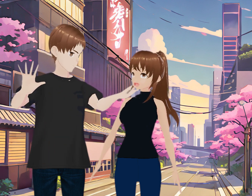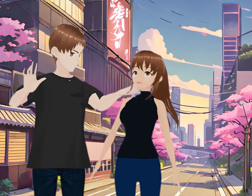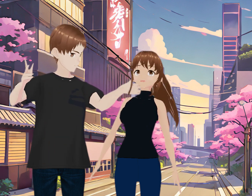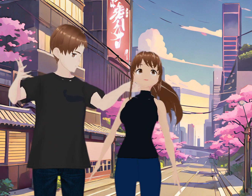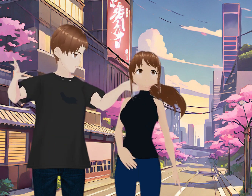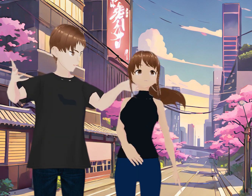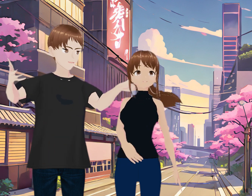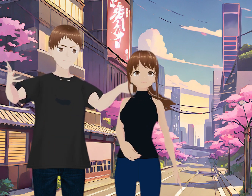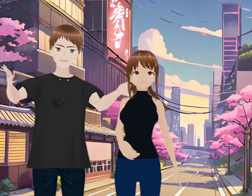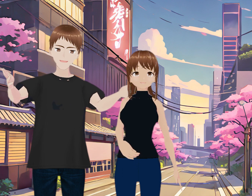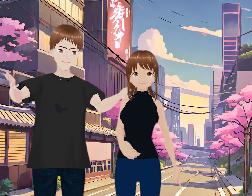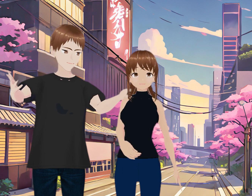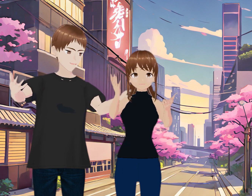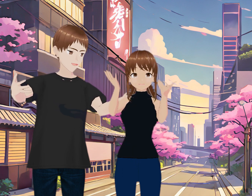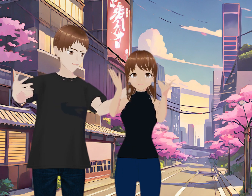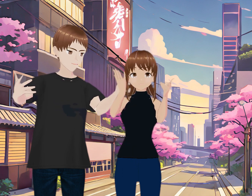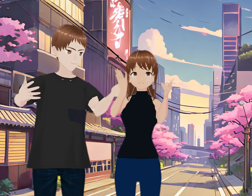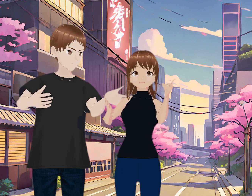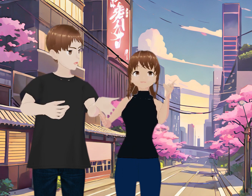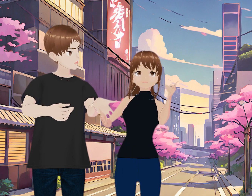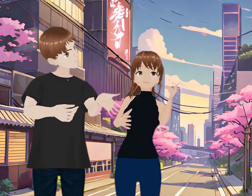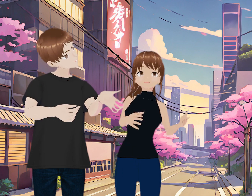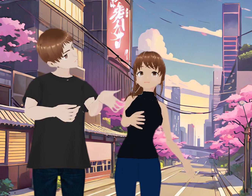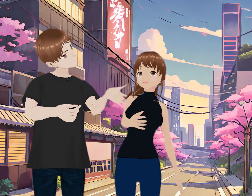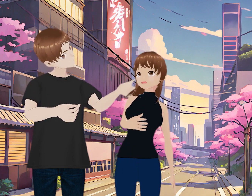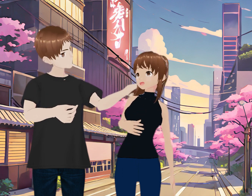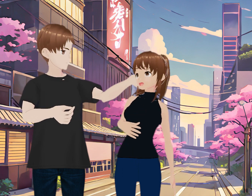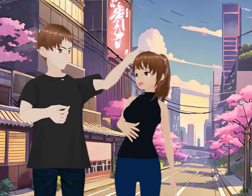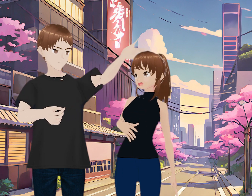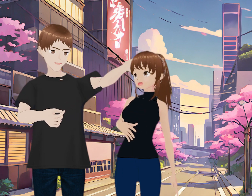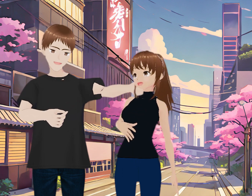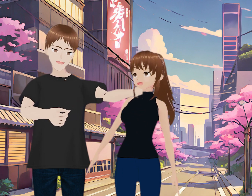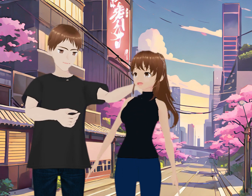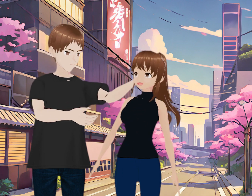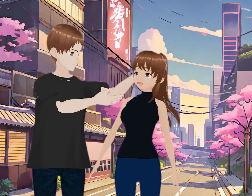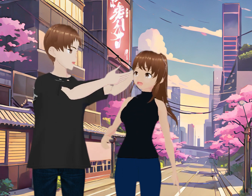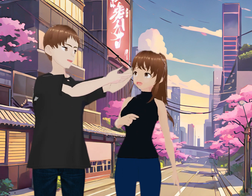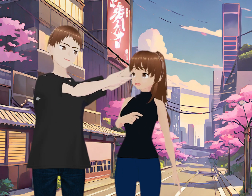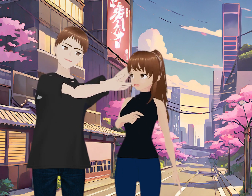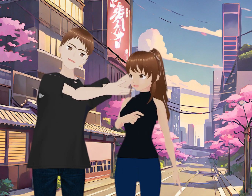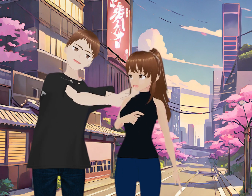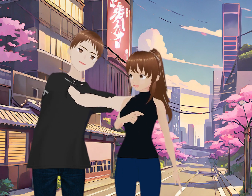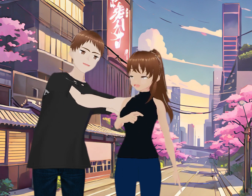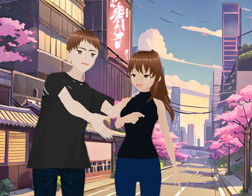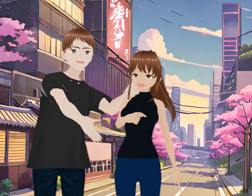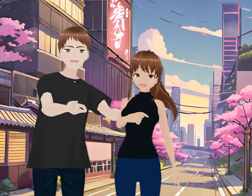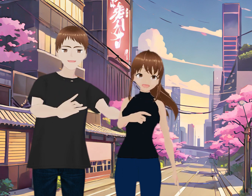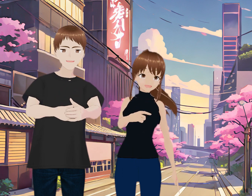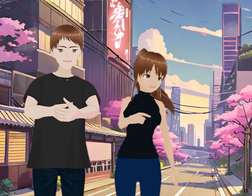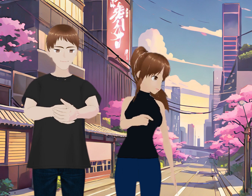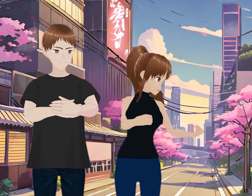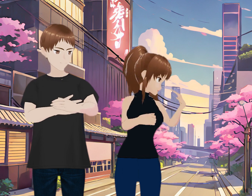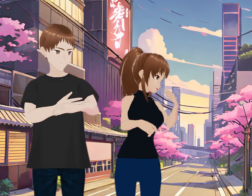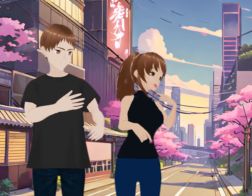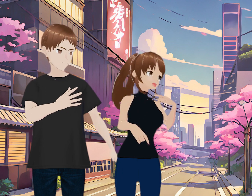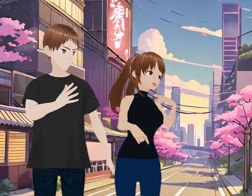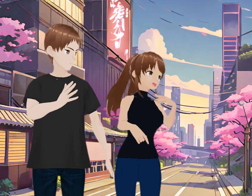varias recomendaciones Como te sentiste En esta versión Como te sientes tú Con Tutu Como la ven ustedes Así este